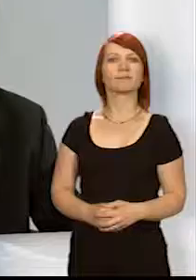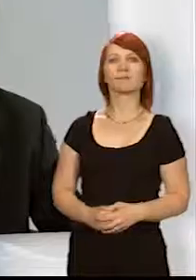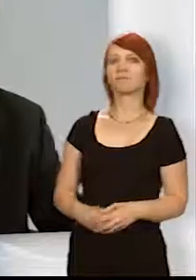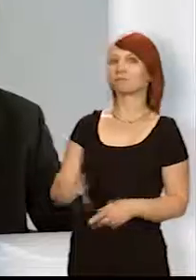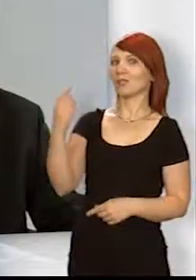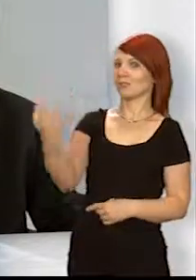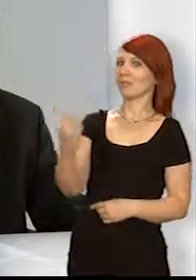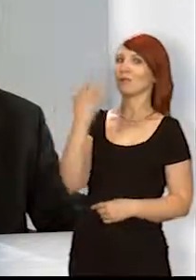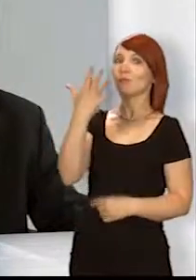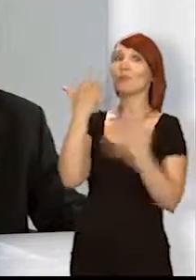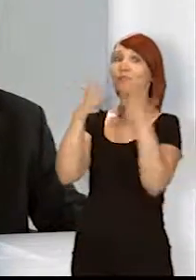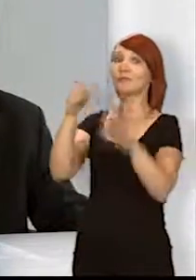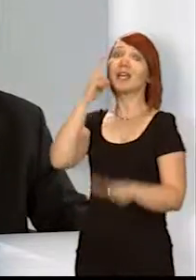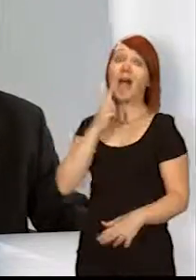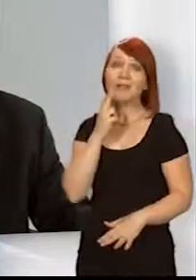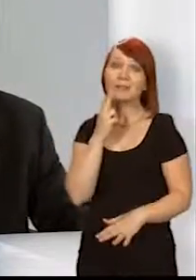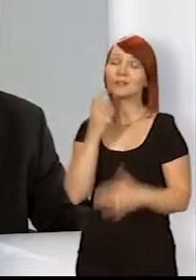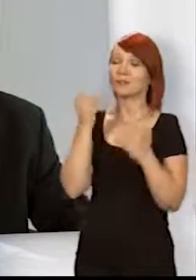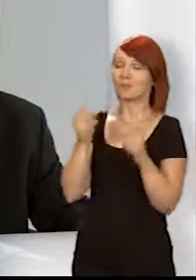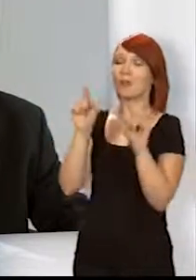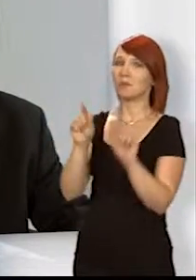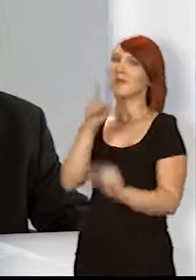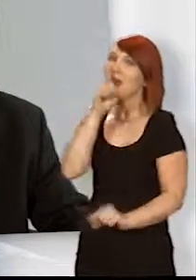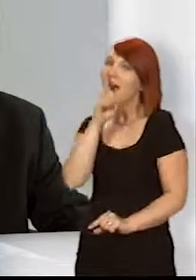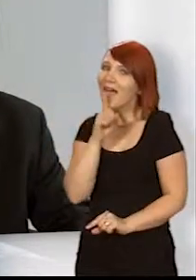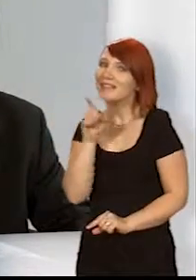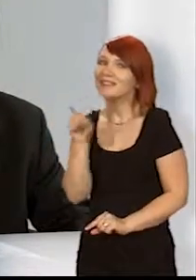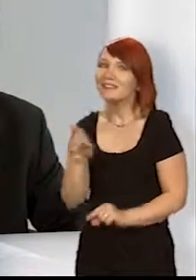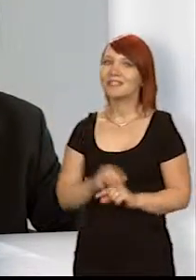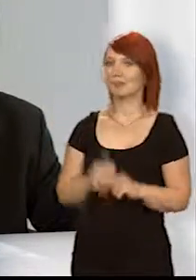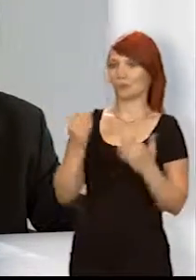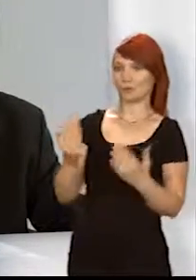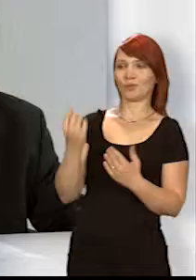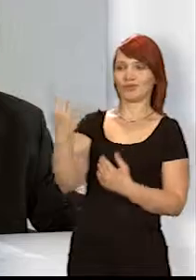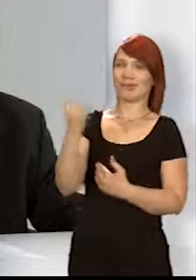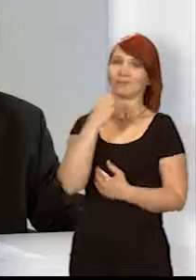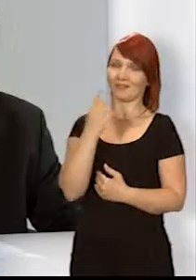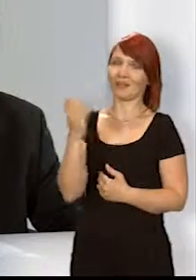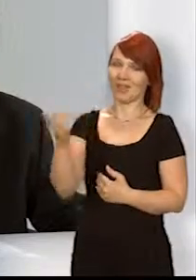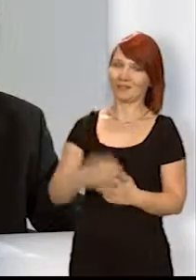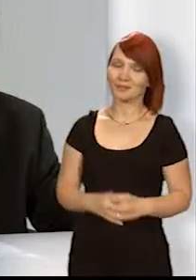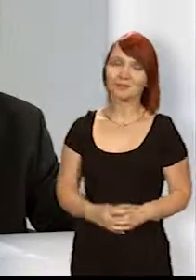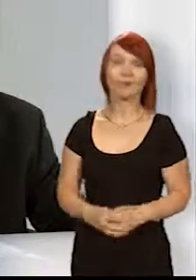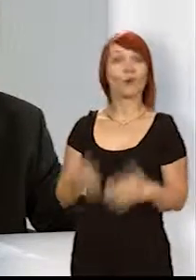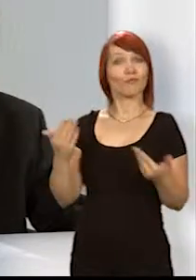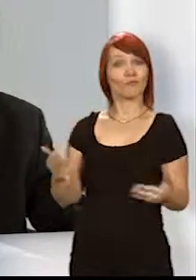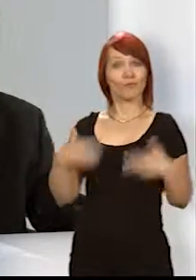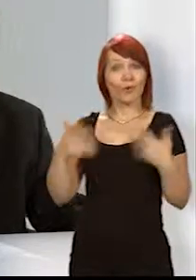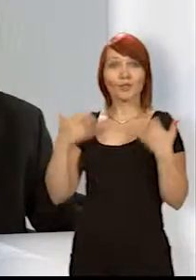75 Jahre und ein bisschen leiser, so schreibt sie über sich. Freuen Sie sich heute